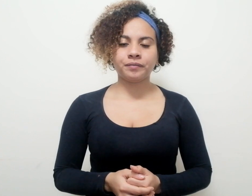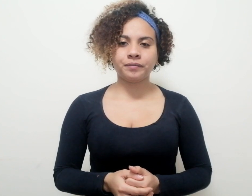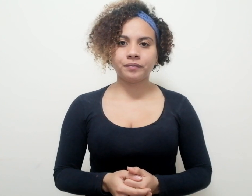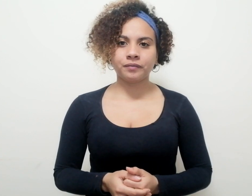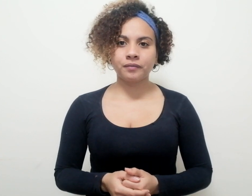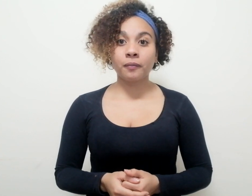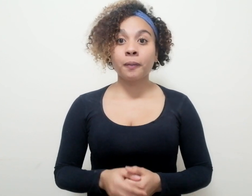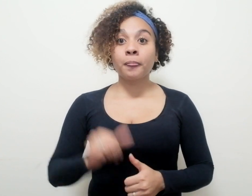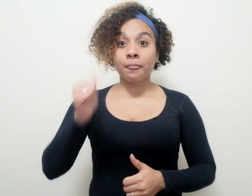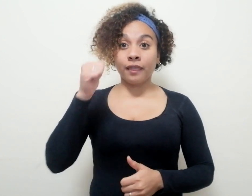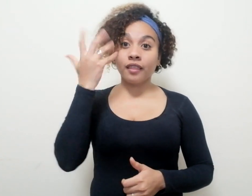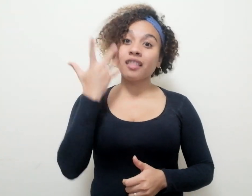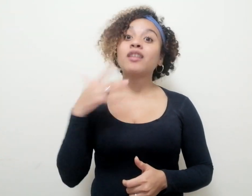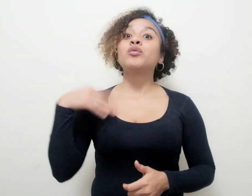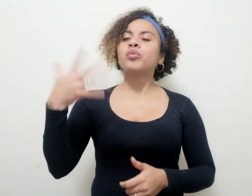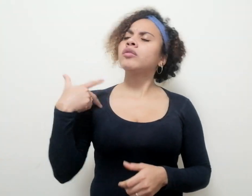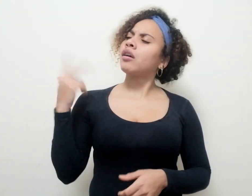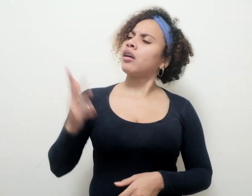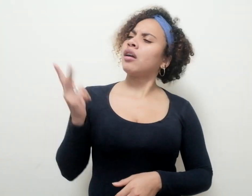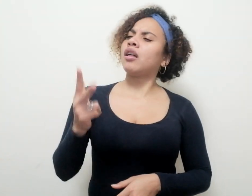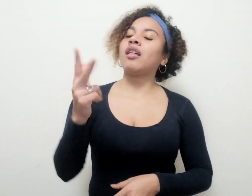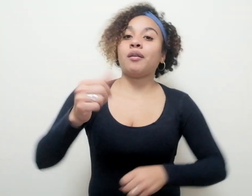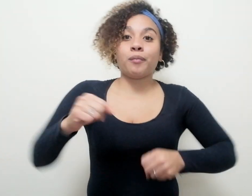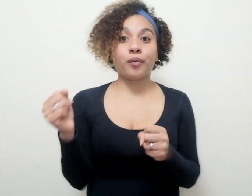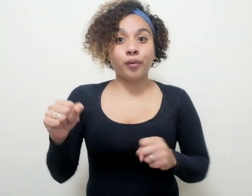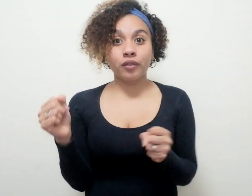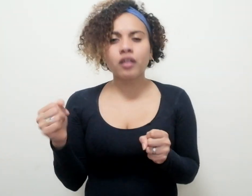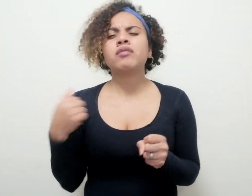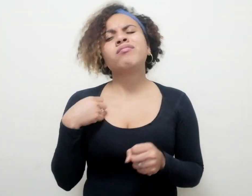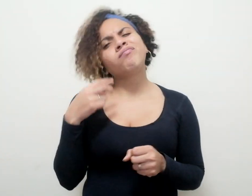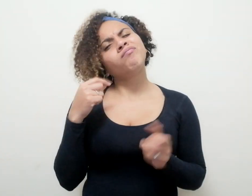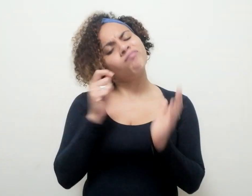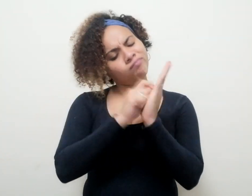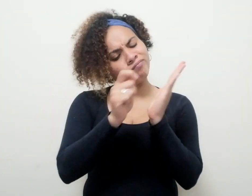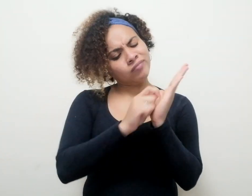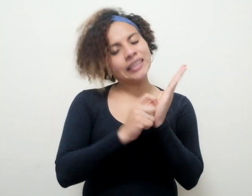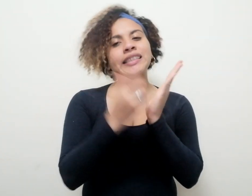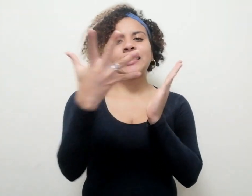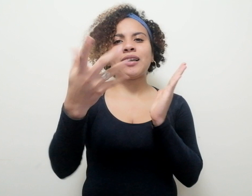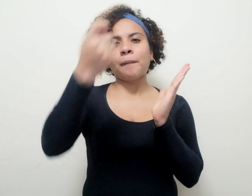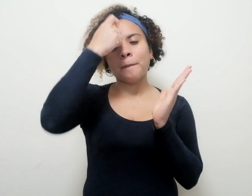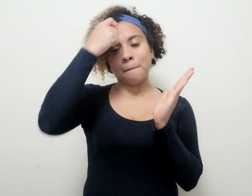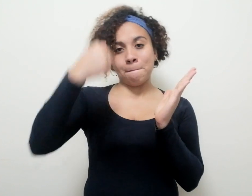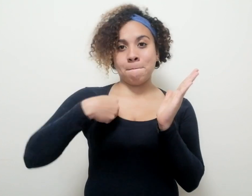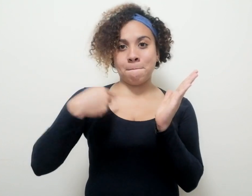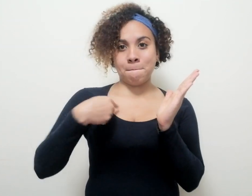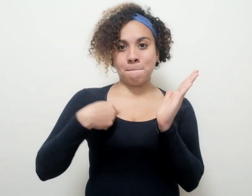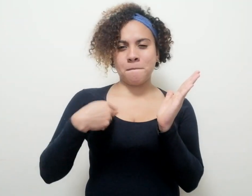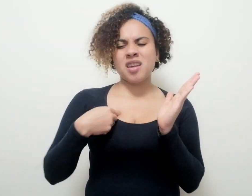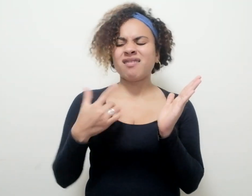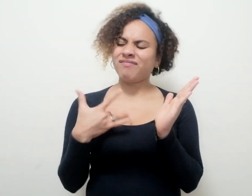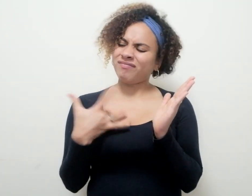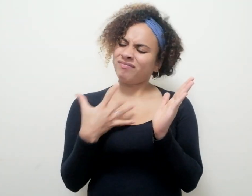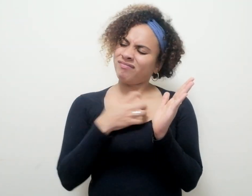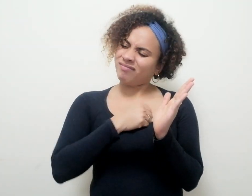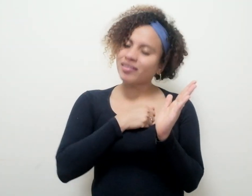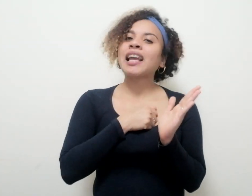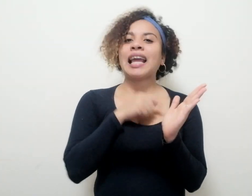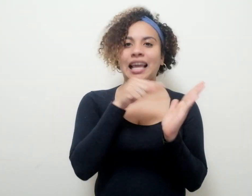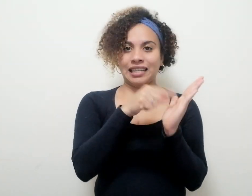10 días después de caminar por Bogotá, he anotado 5 memorias de mis disonancias en esta libreta.